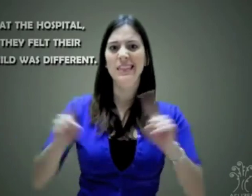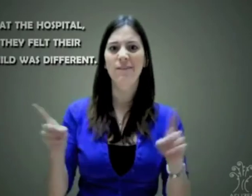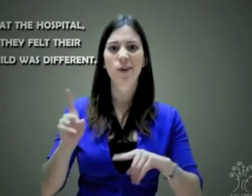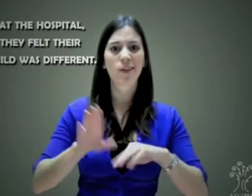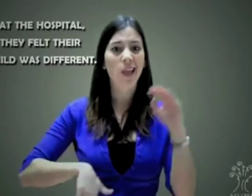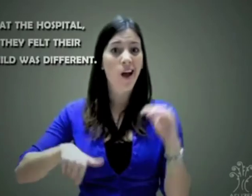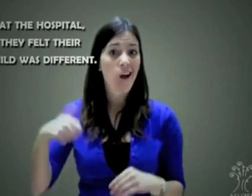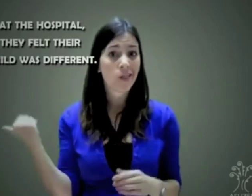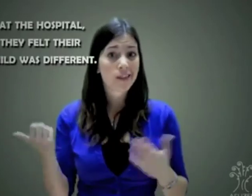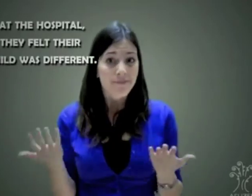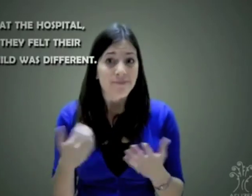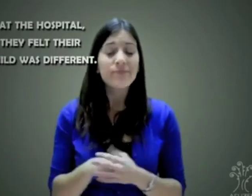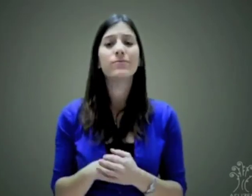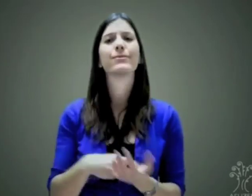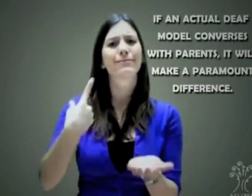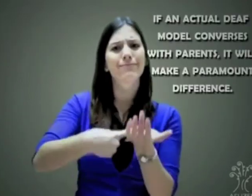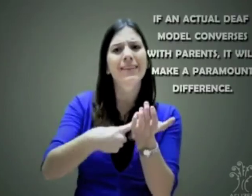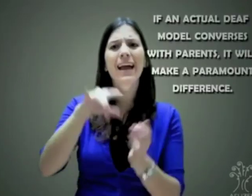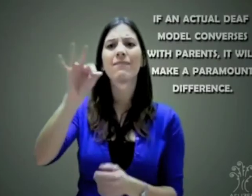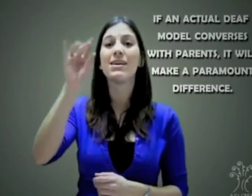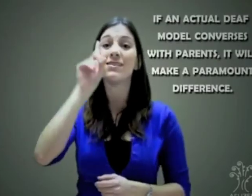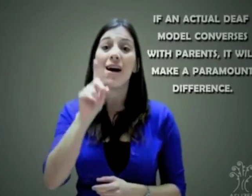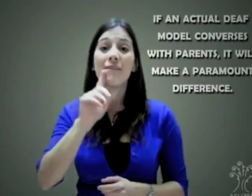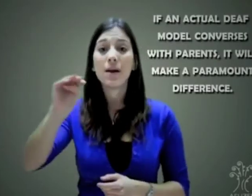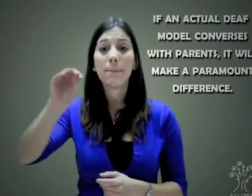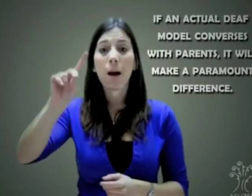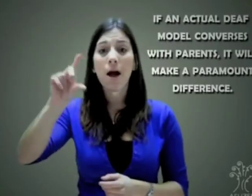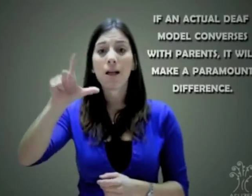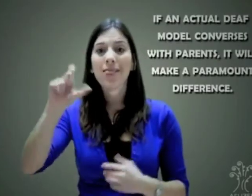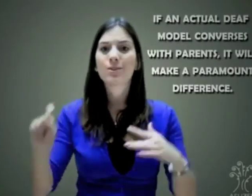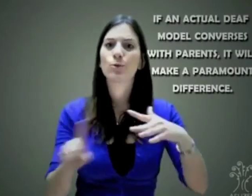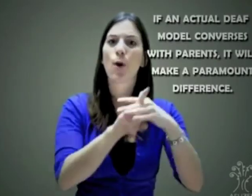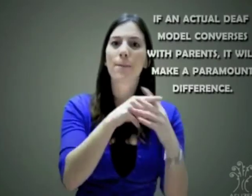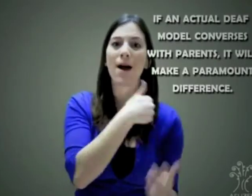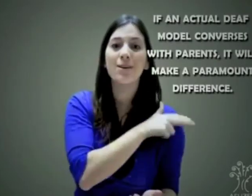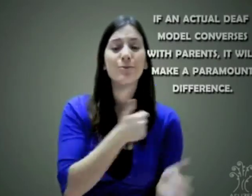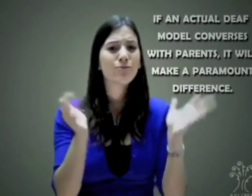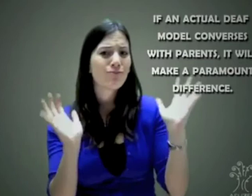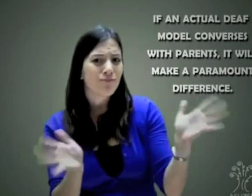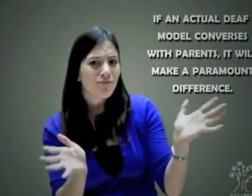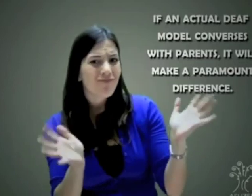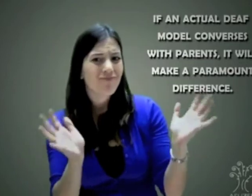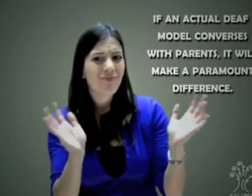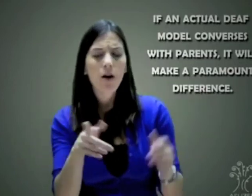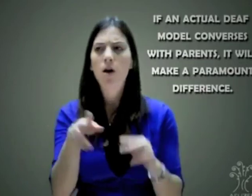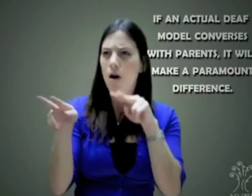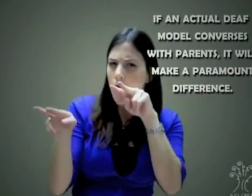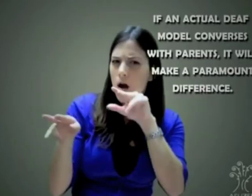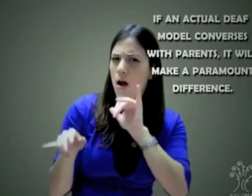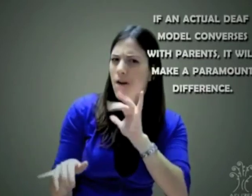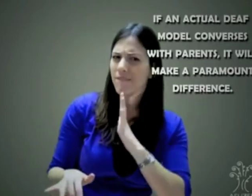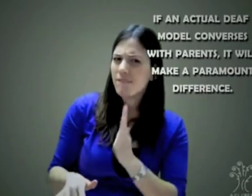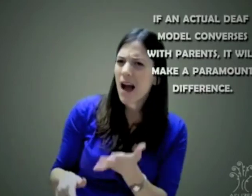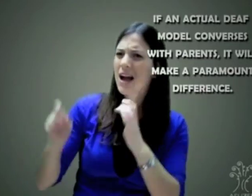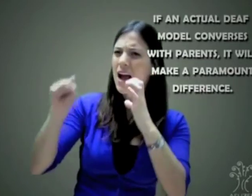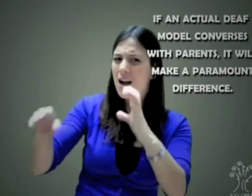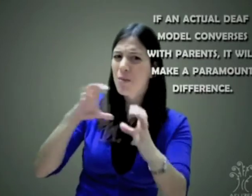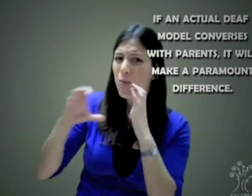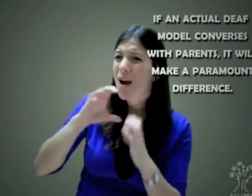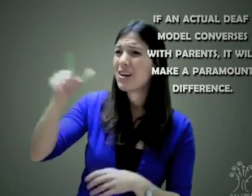eso ayudaría a que los padres entendieran que la gente sorda puede comunicarse, son inteligentes y que mi hijo va a estar